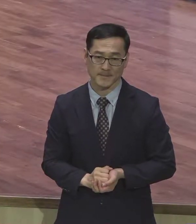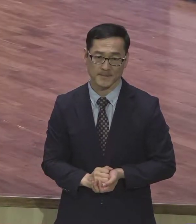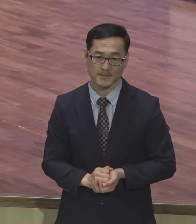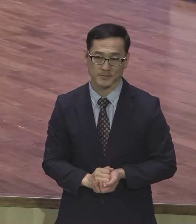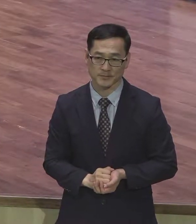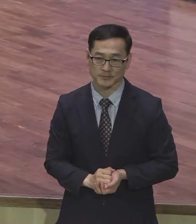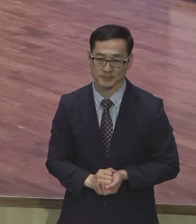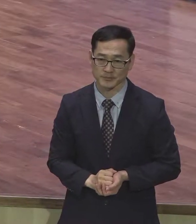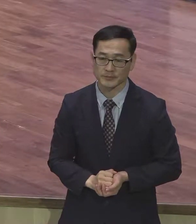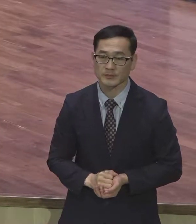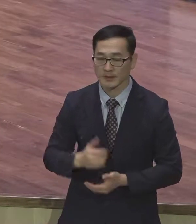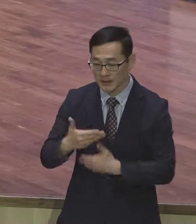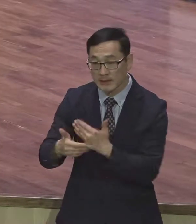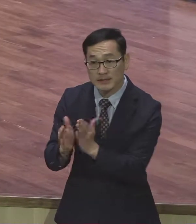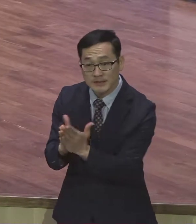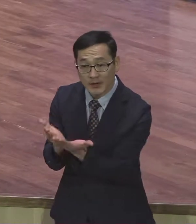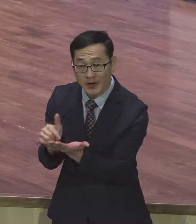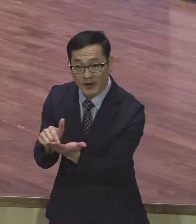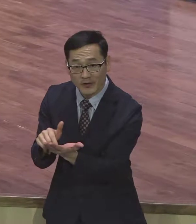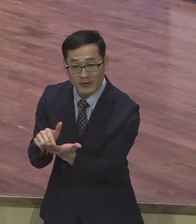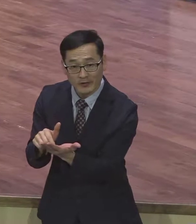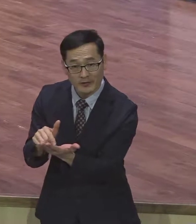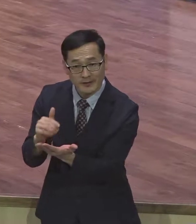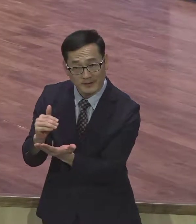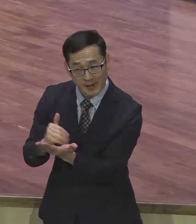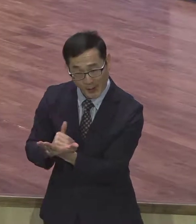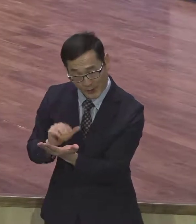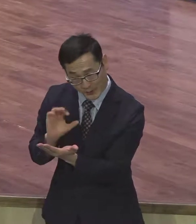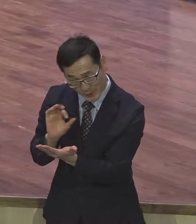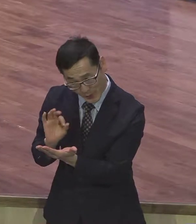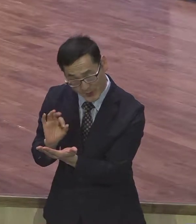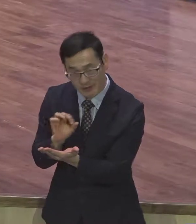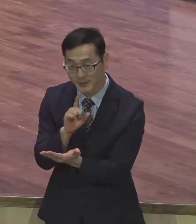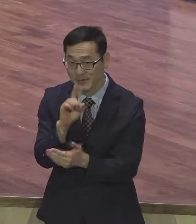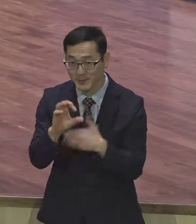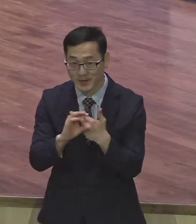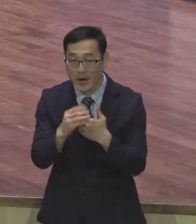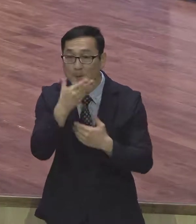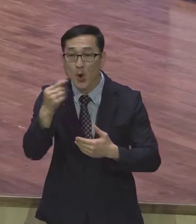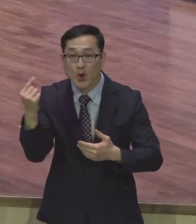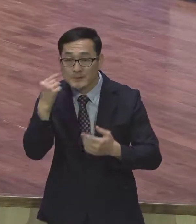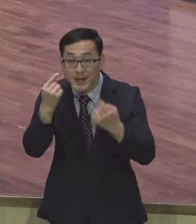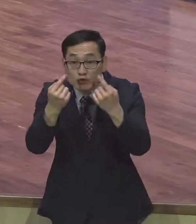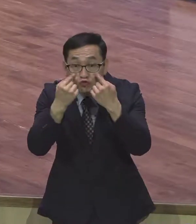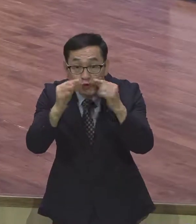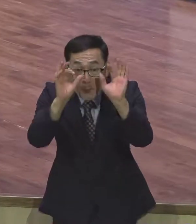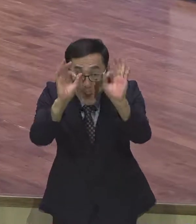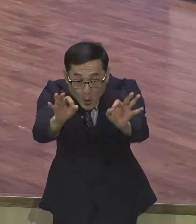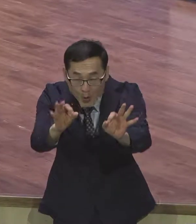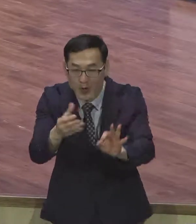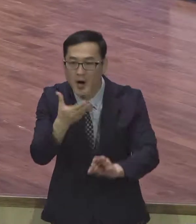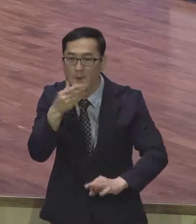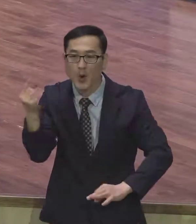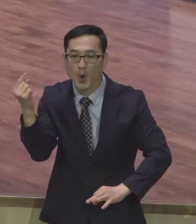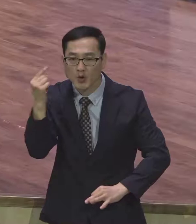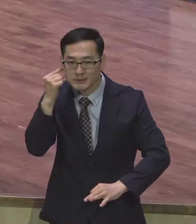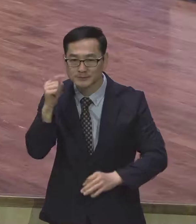성경적 표현을 하면 복음적인 눈으로 바라보고 복음적으로 수용하고